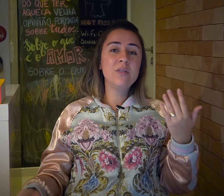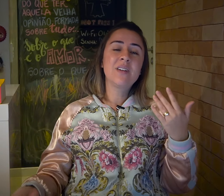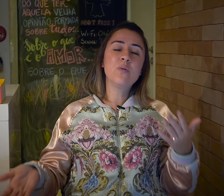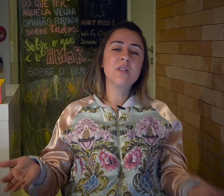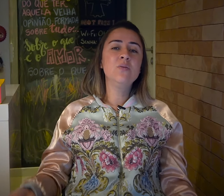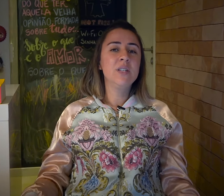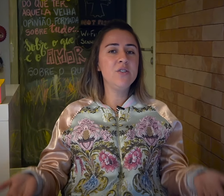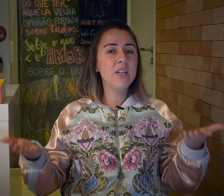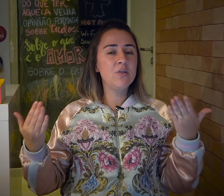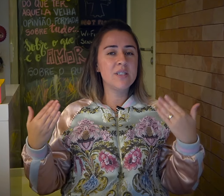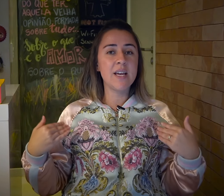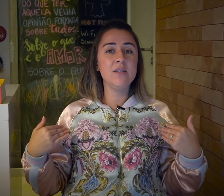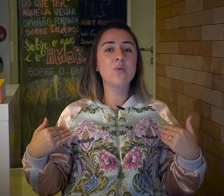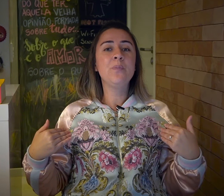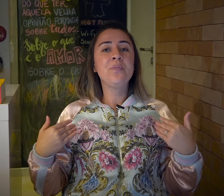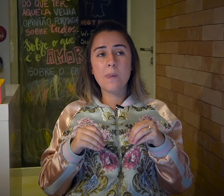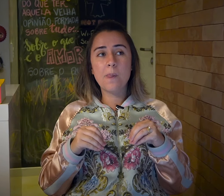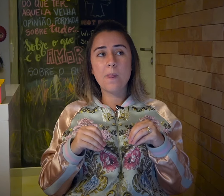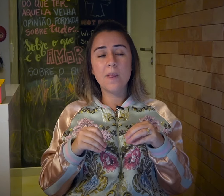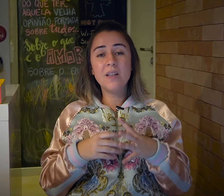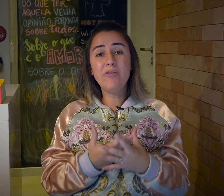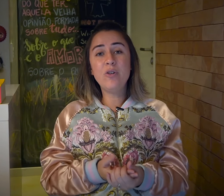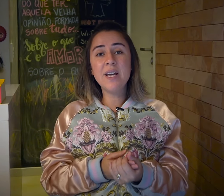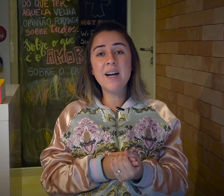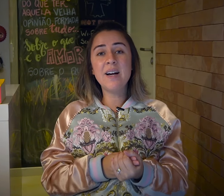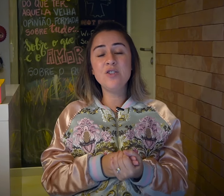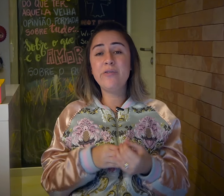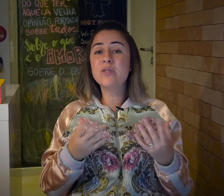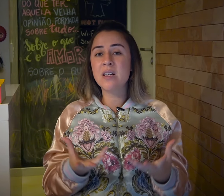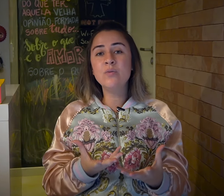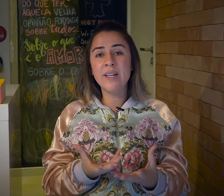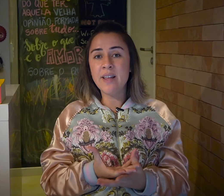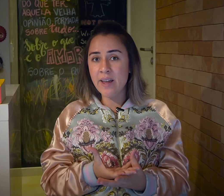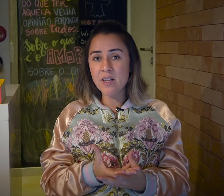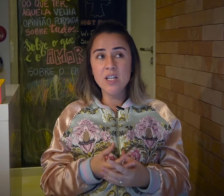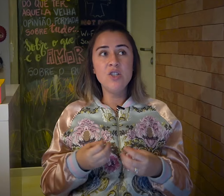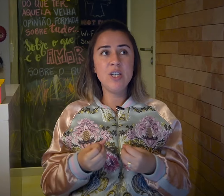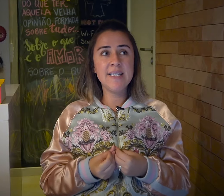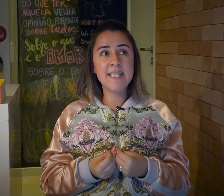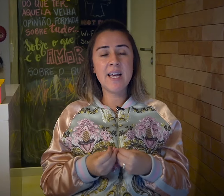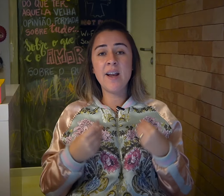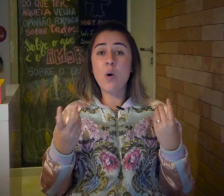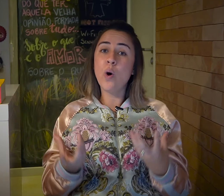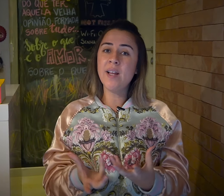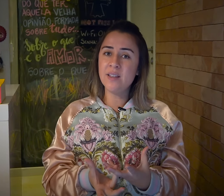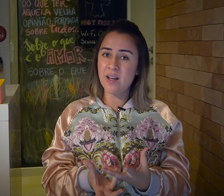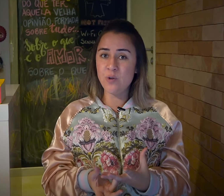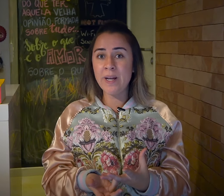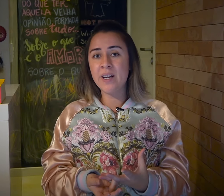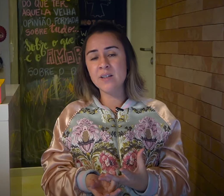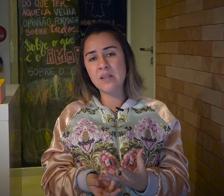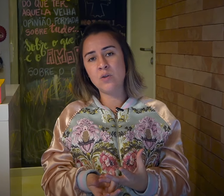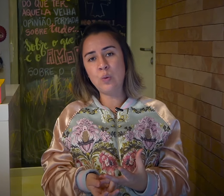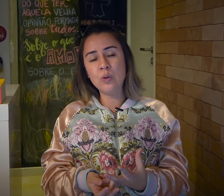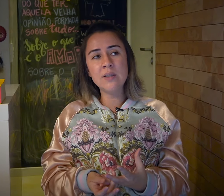causando um grande retrocesso, que foi a difusão da ideia de ensinar a oralidade para crianças surdas.